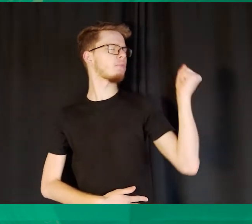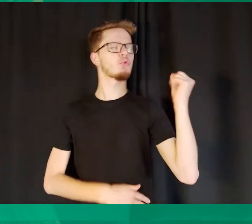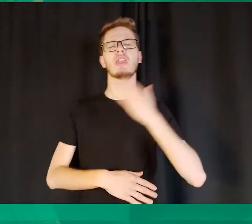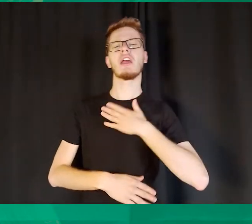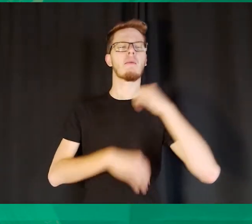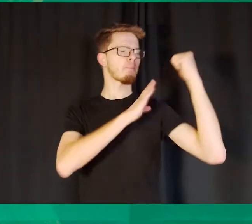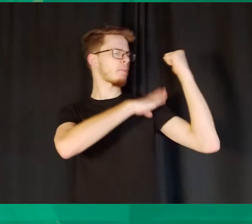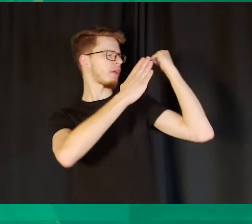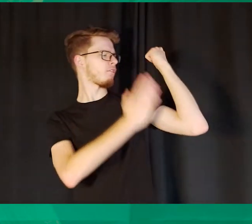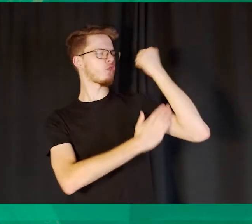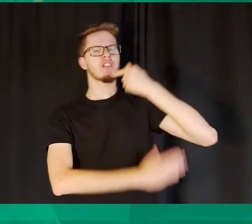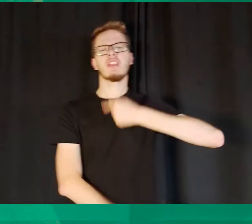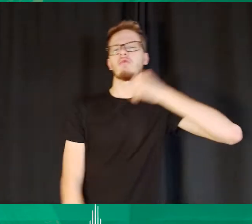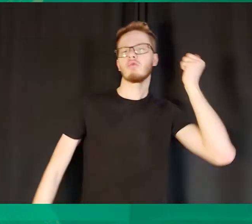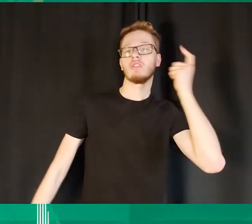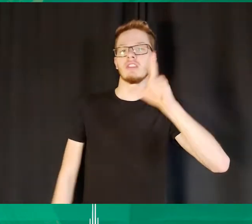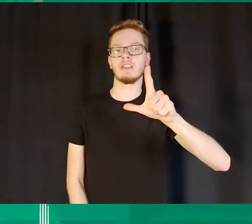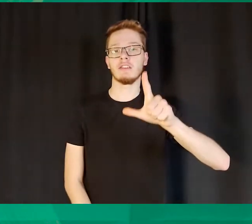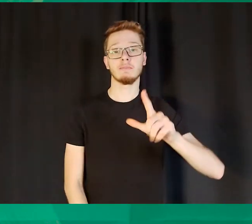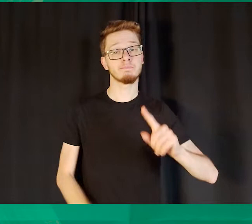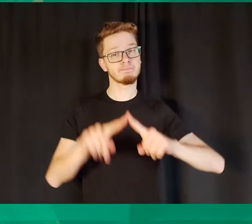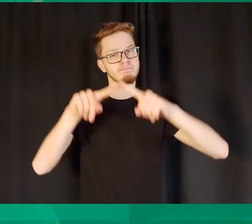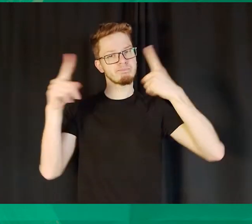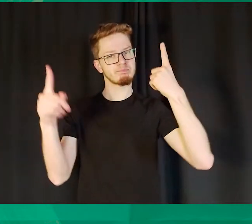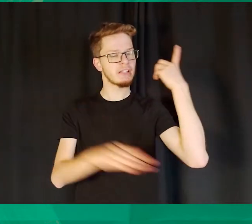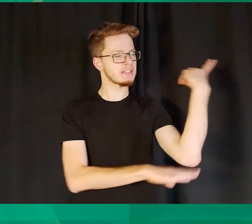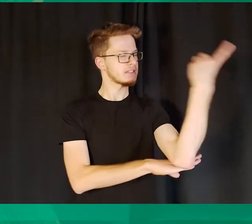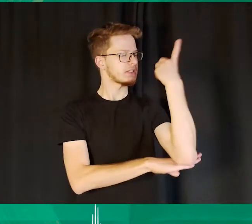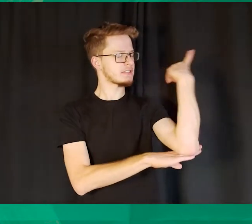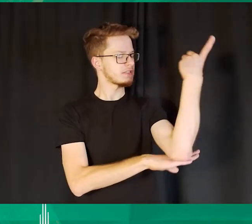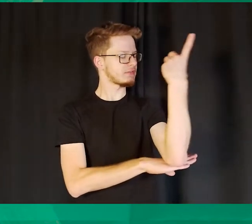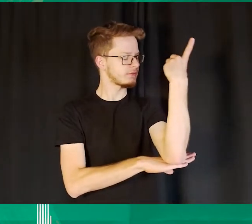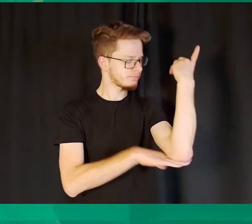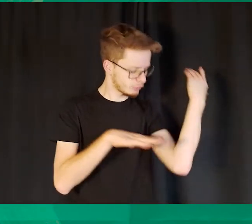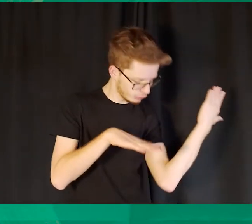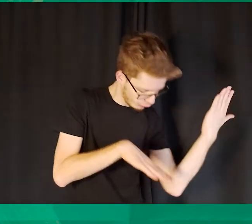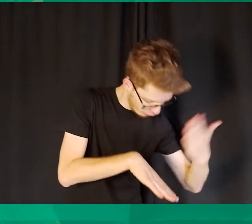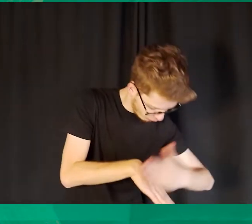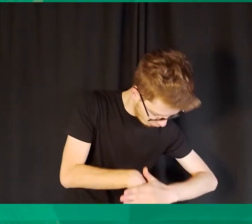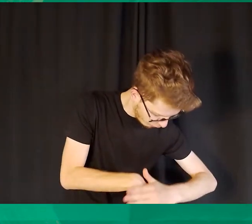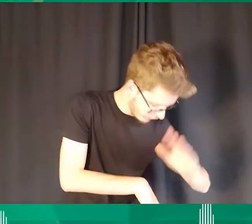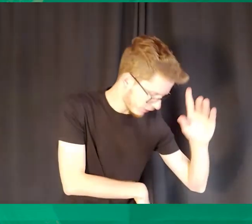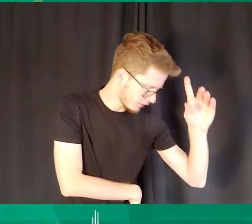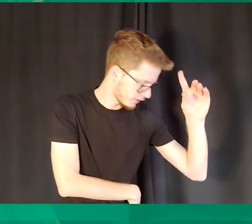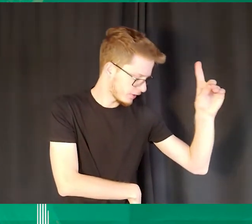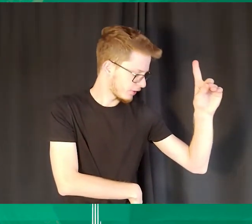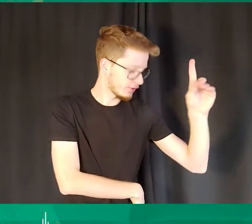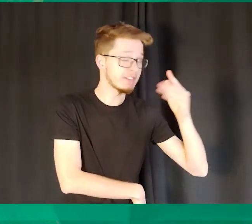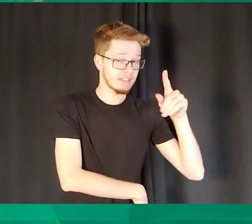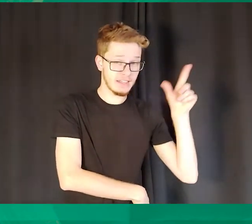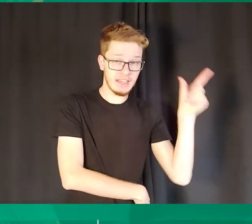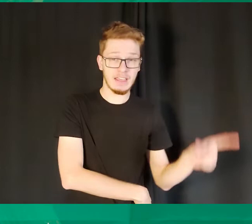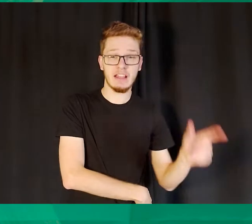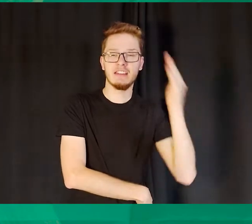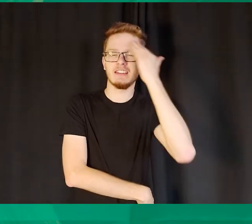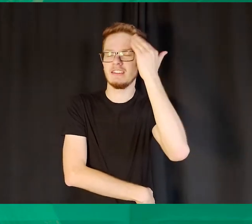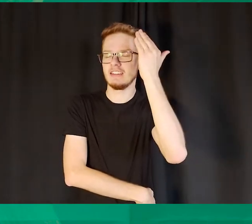recebido através do Filho de Deus. Nossa caminhada de fé é muito fácil esquecer algumas coisas importantes para vivermos